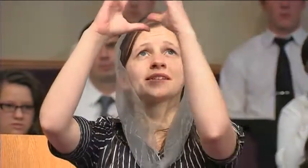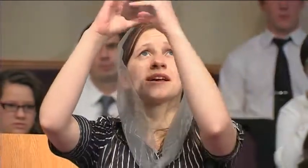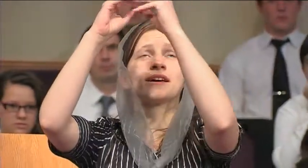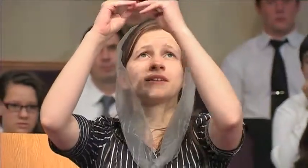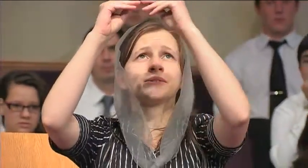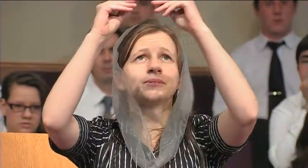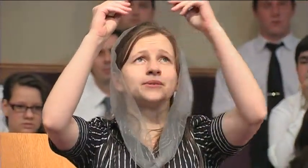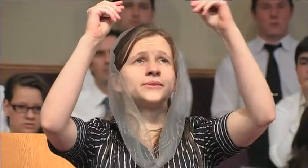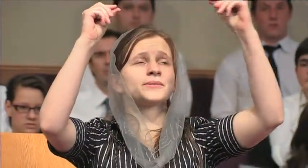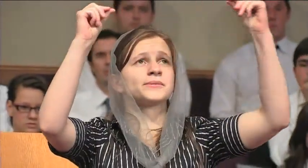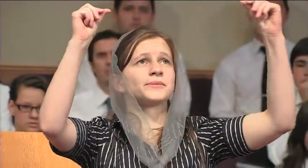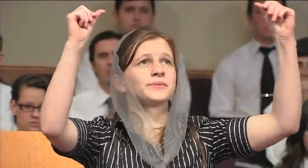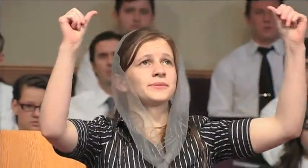рулоном.